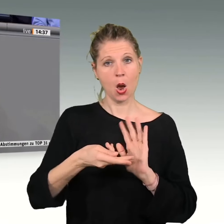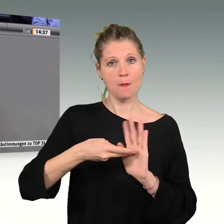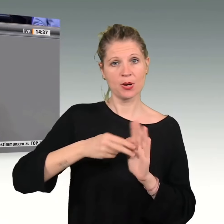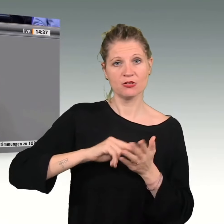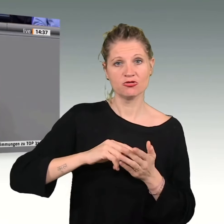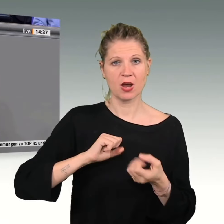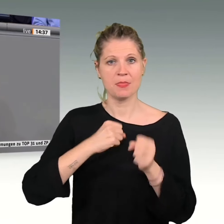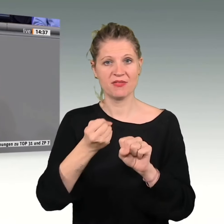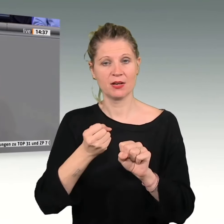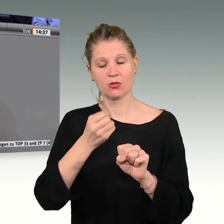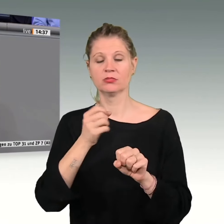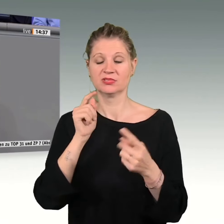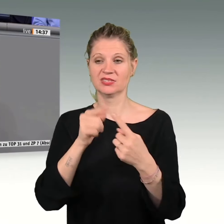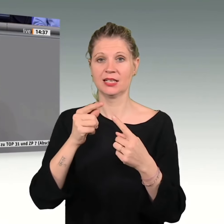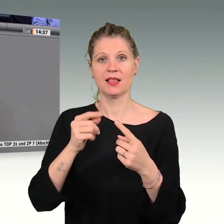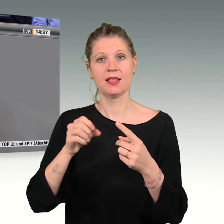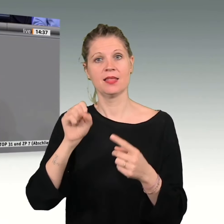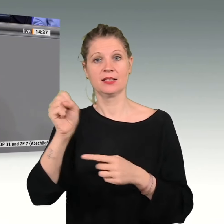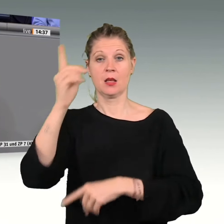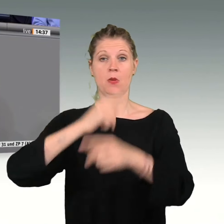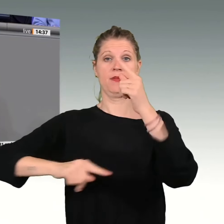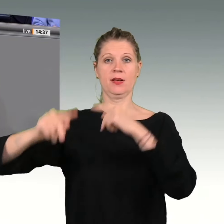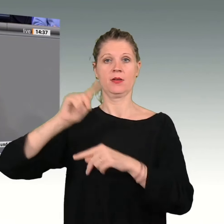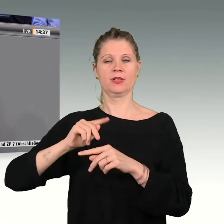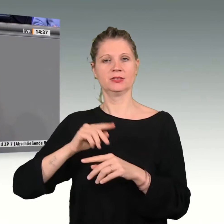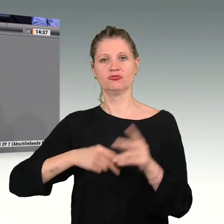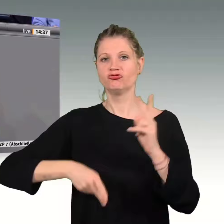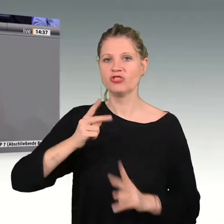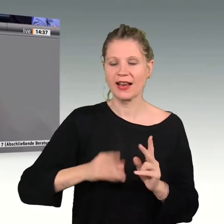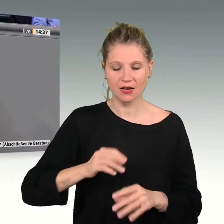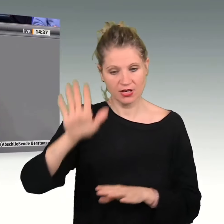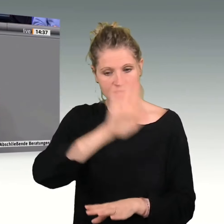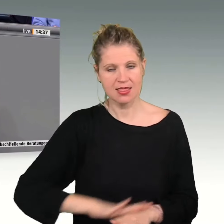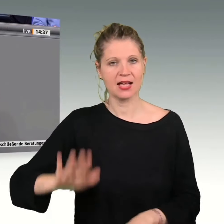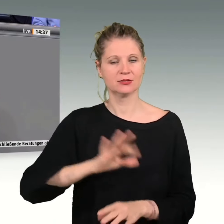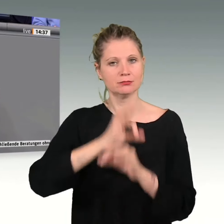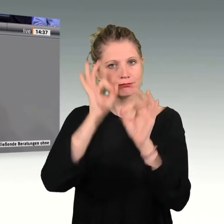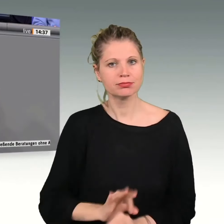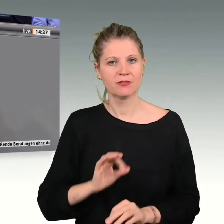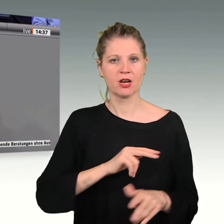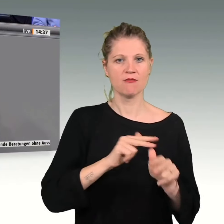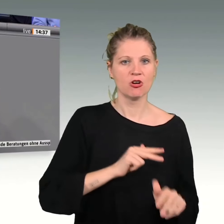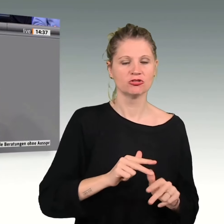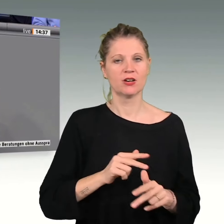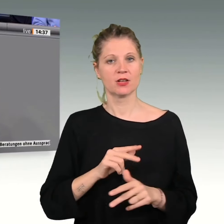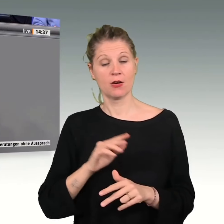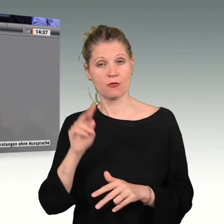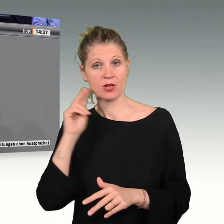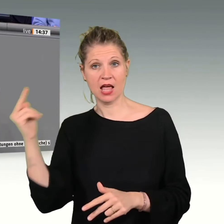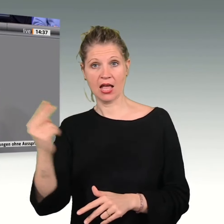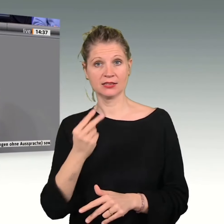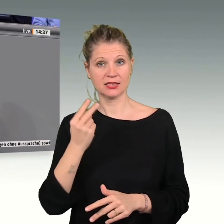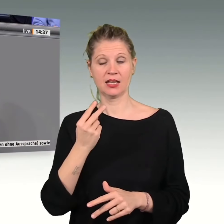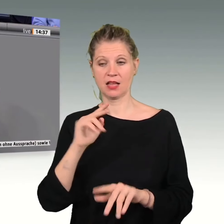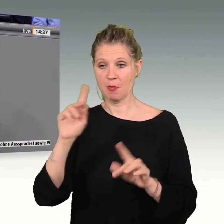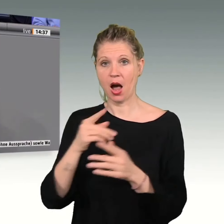Wende rückwärts zum Nationalismus beschwört, ist schädlich für dieses Land, für die Wirtschaft, für das Ansehen und den Erfolg